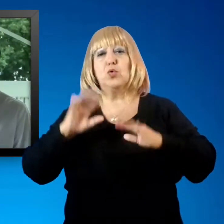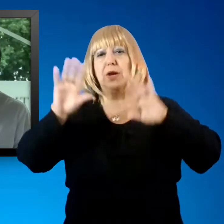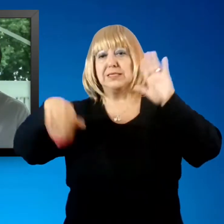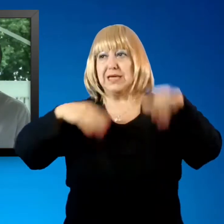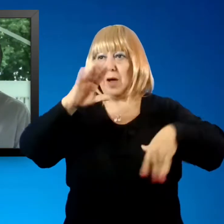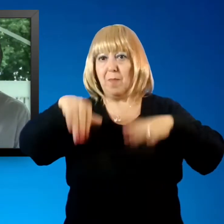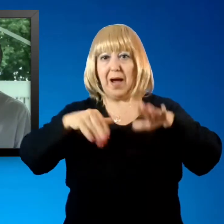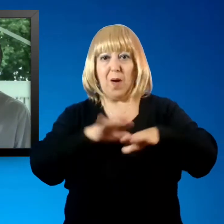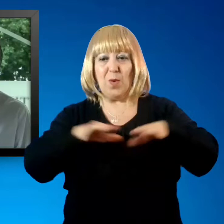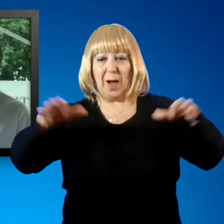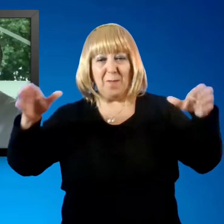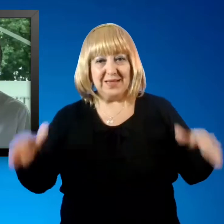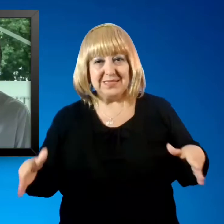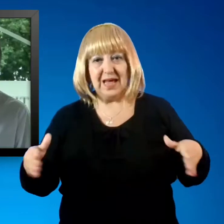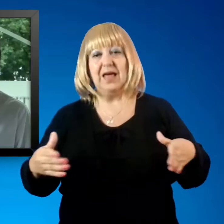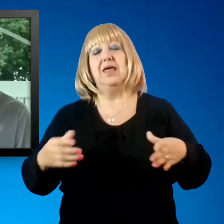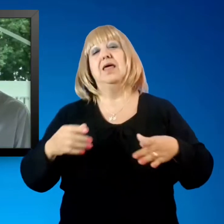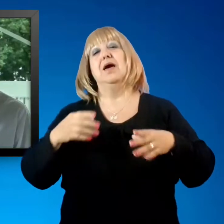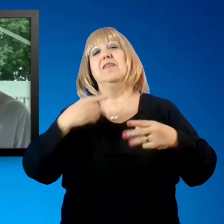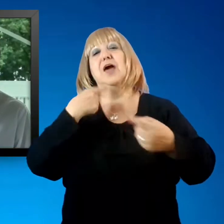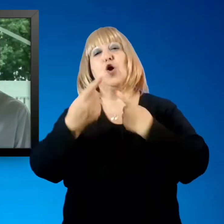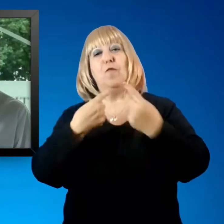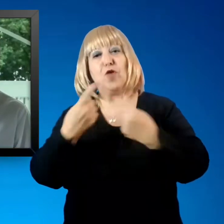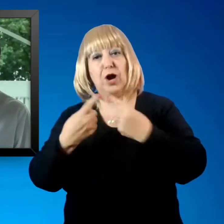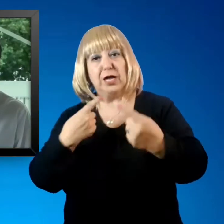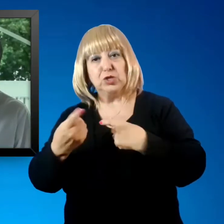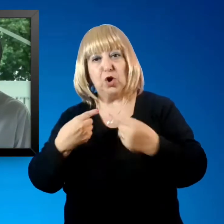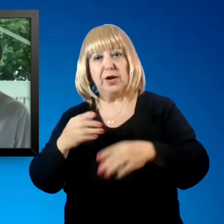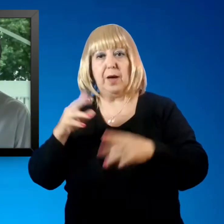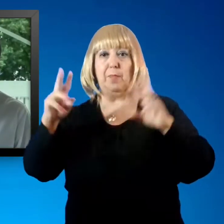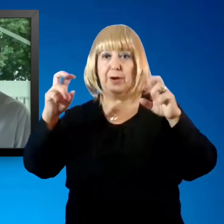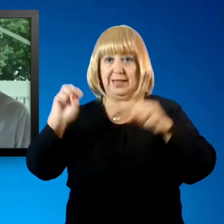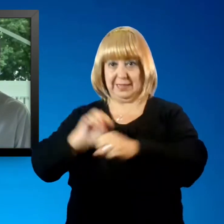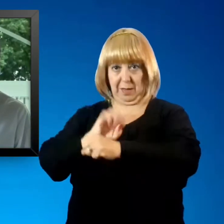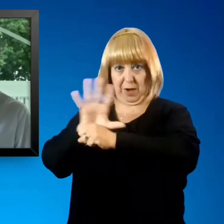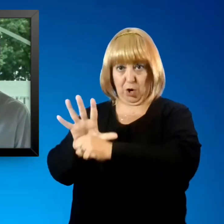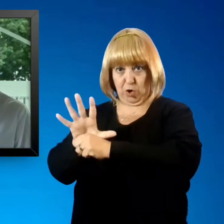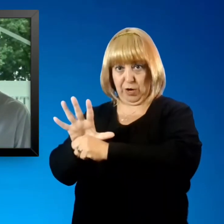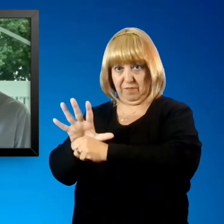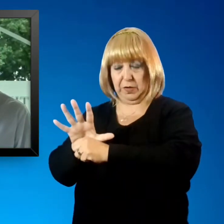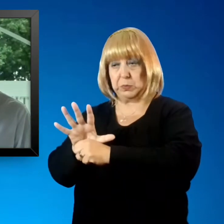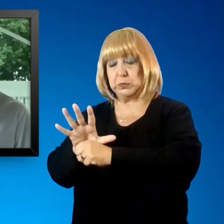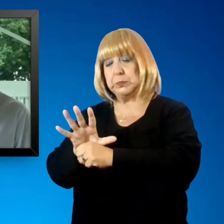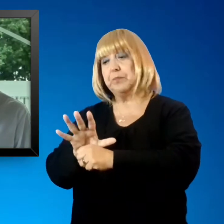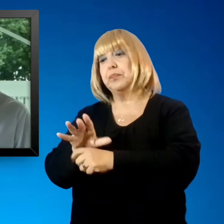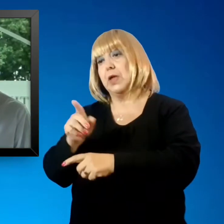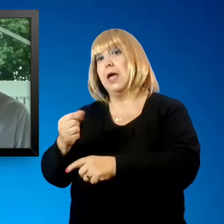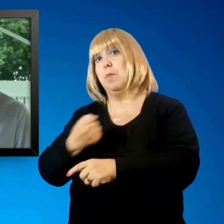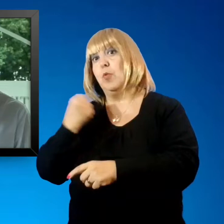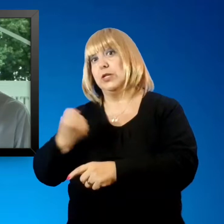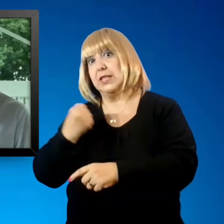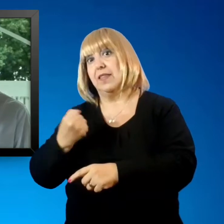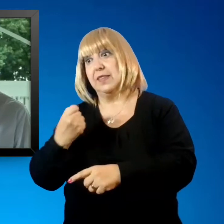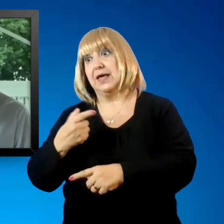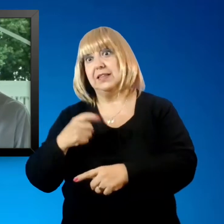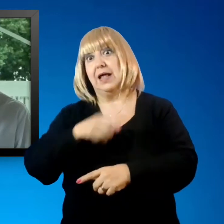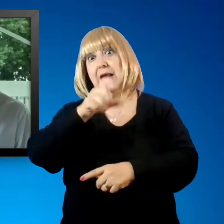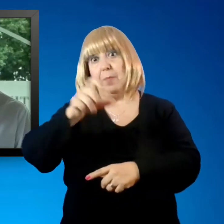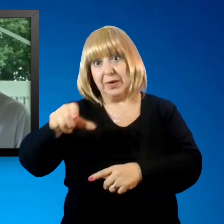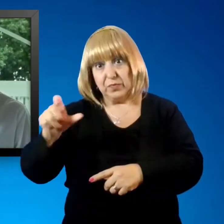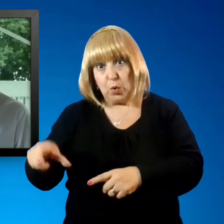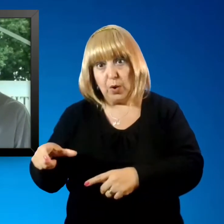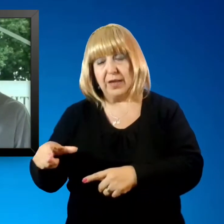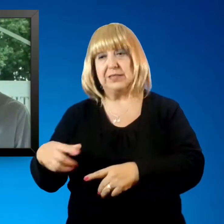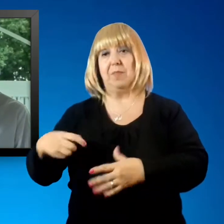de una mesa en que estén todos los partidos políticos, que estén todos los sectores importantes de la Argentina y que esté la sociedad.